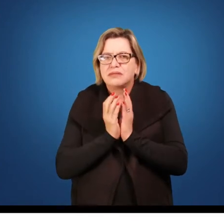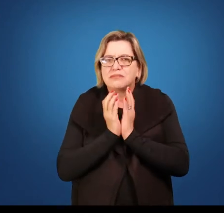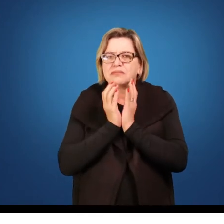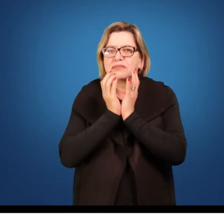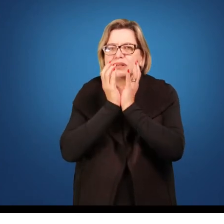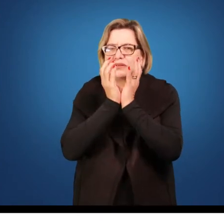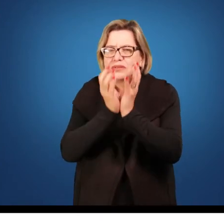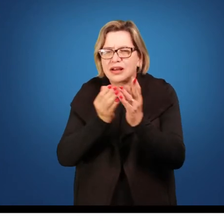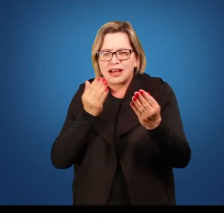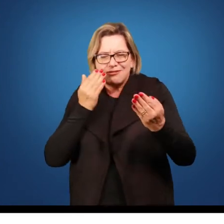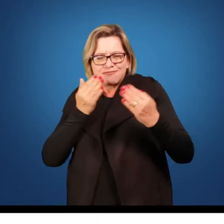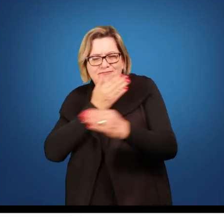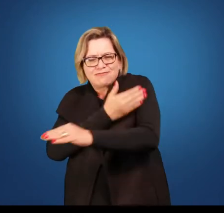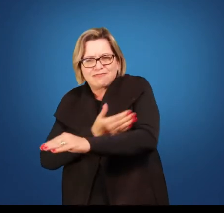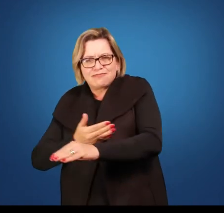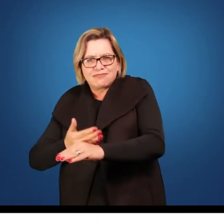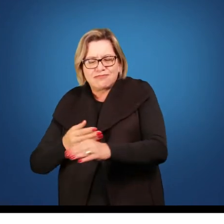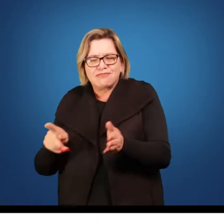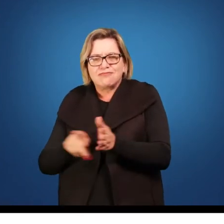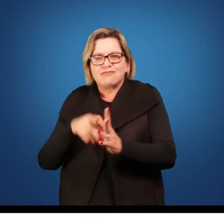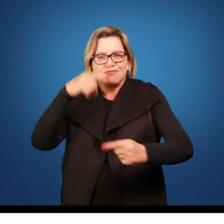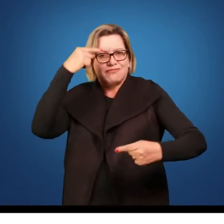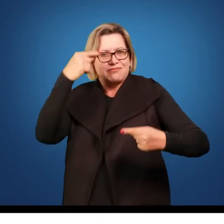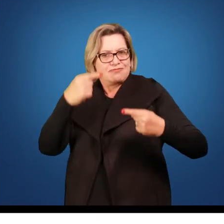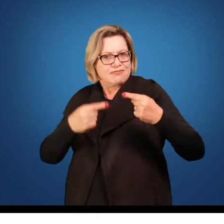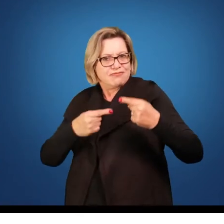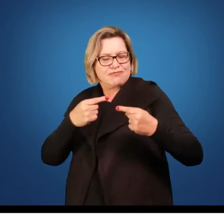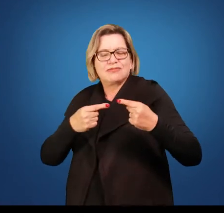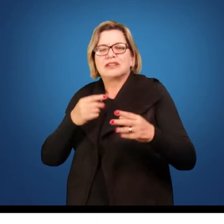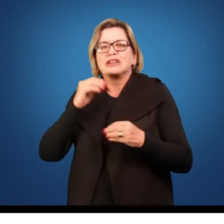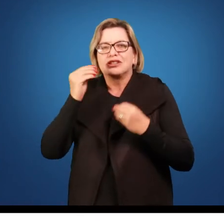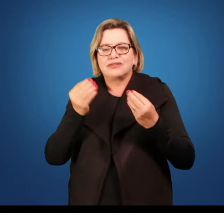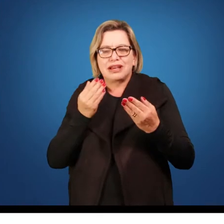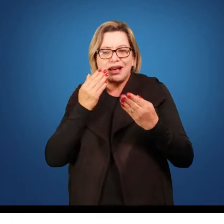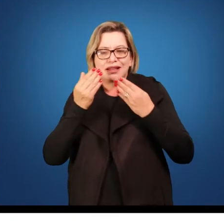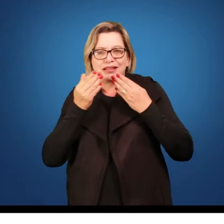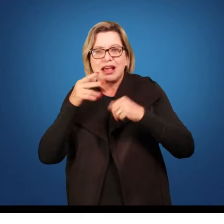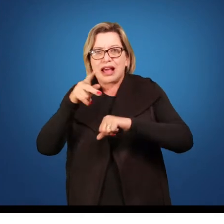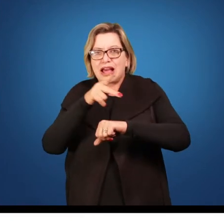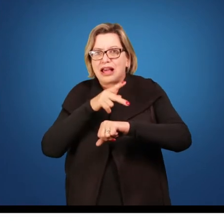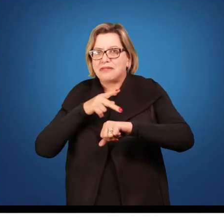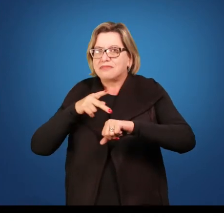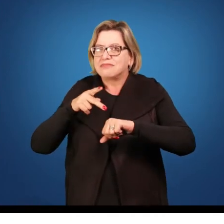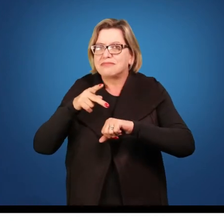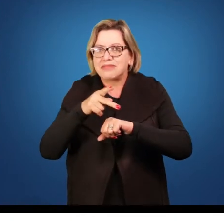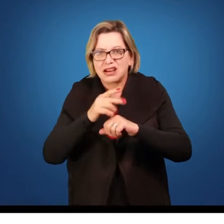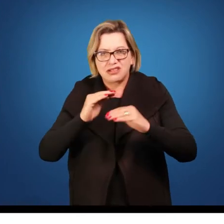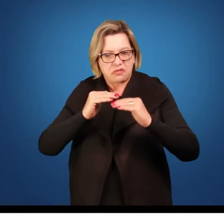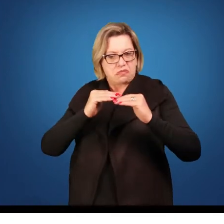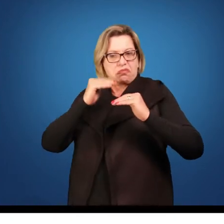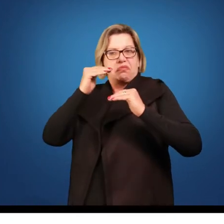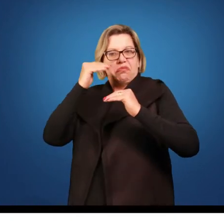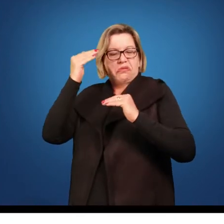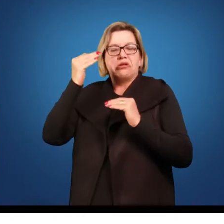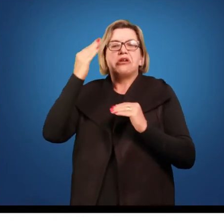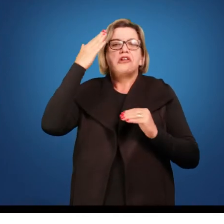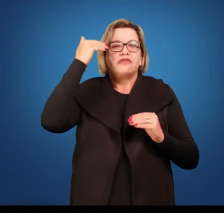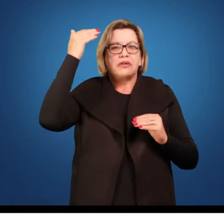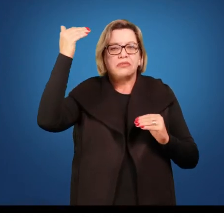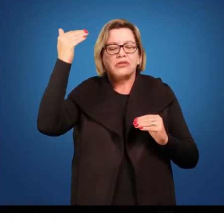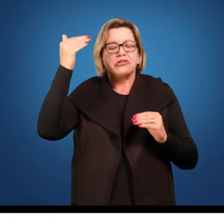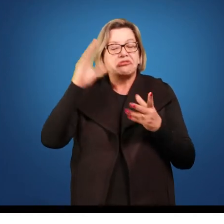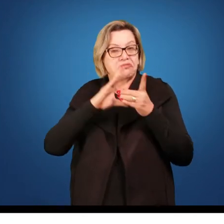analisando o comportamento político, a gente vai analisar países que estão bem ranqueados em índices de